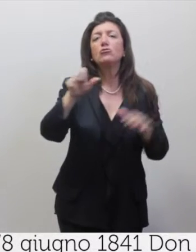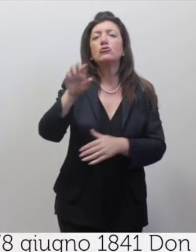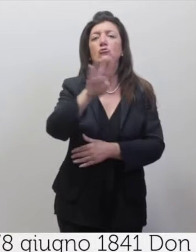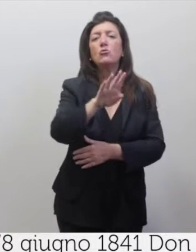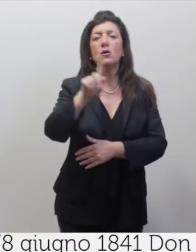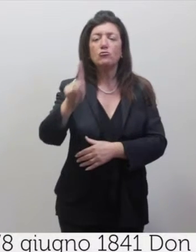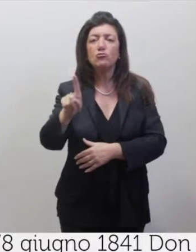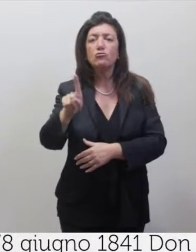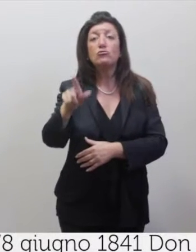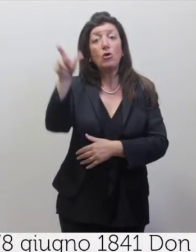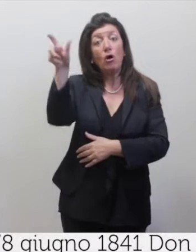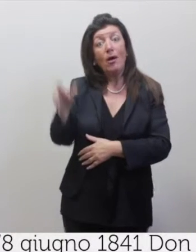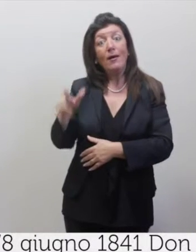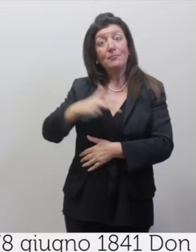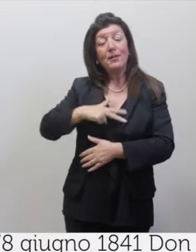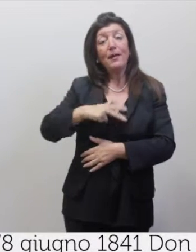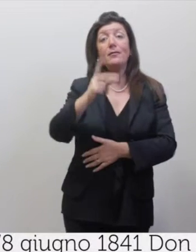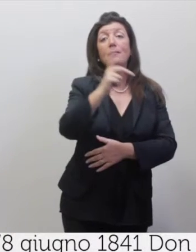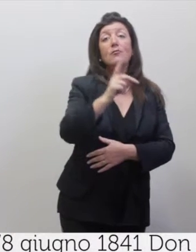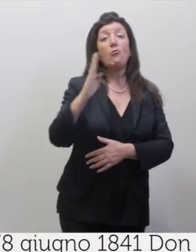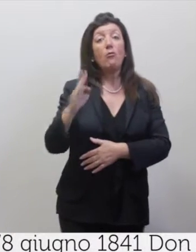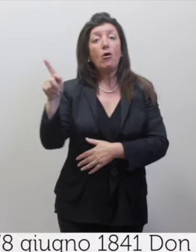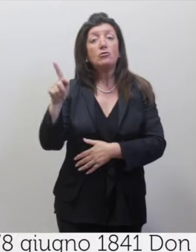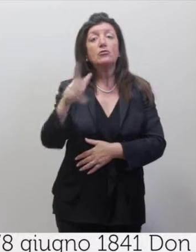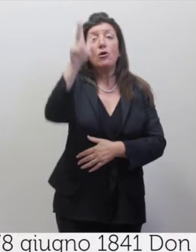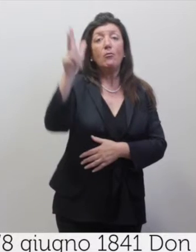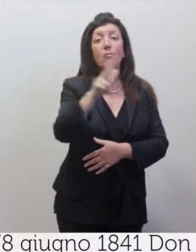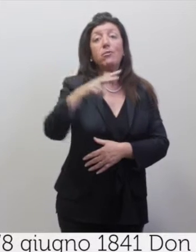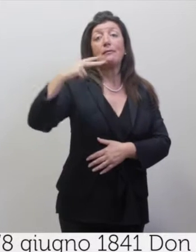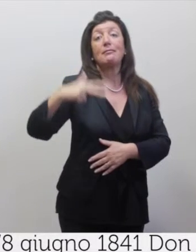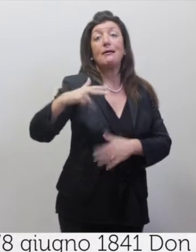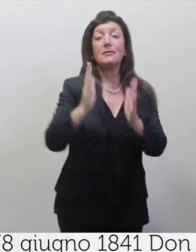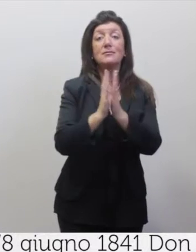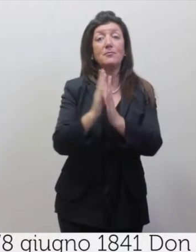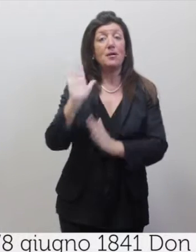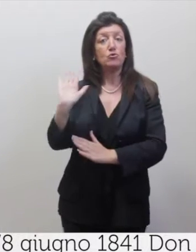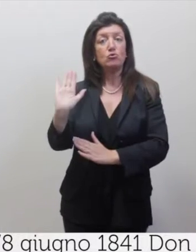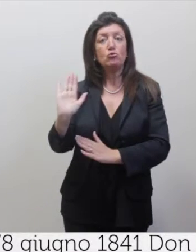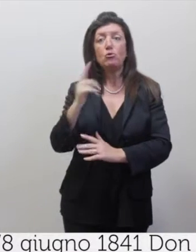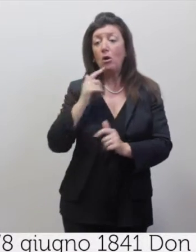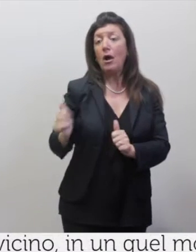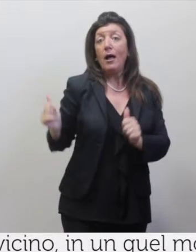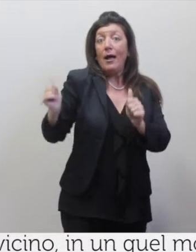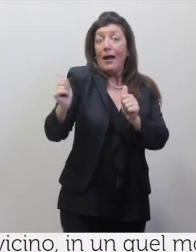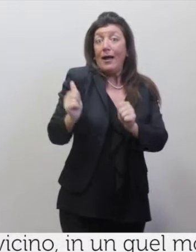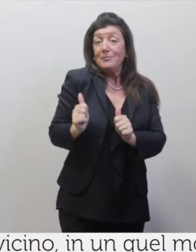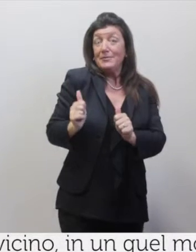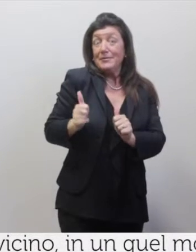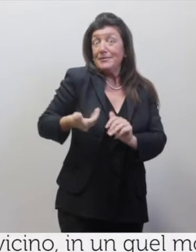bosco celebrò la sua terza messa gli fu vicino in quel momento così